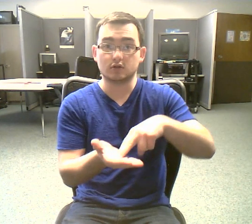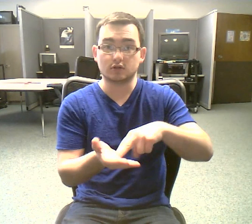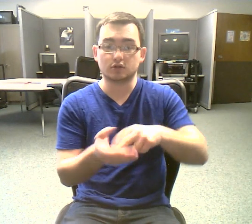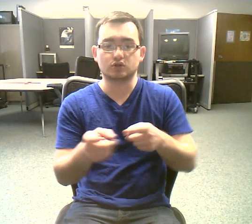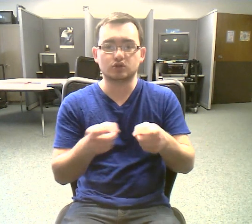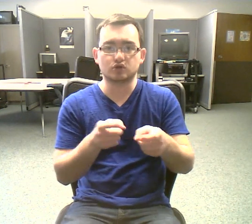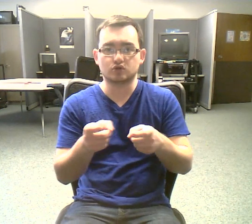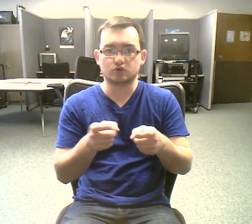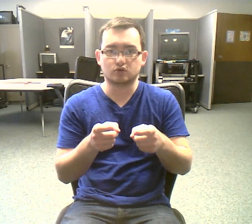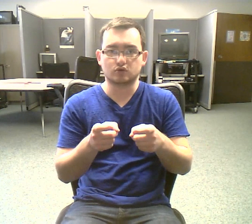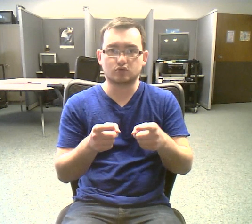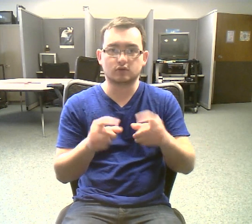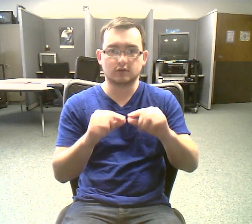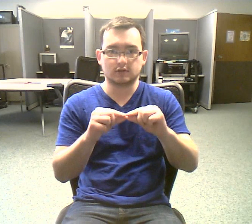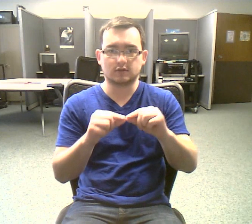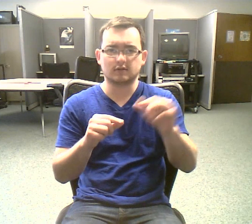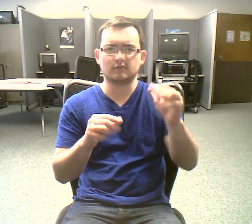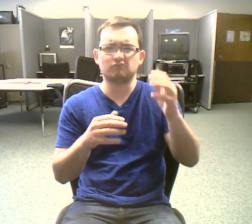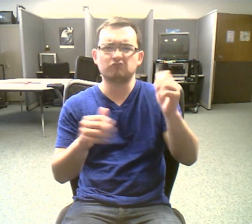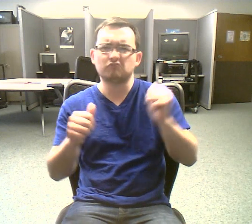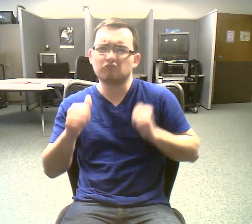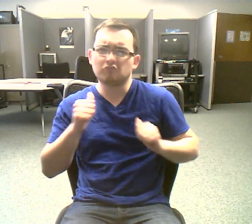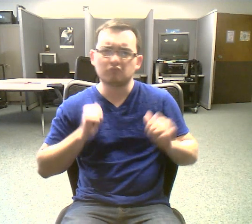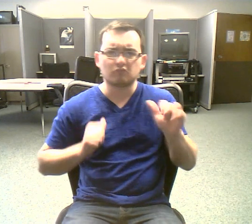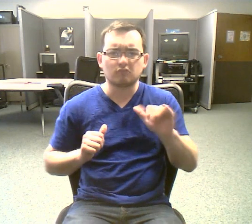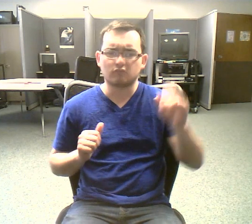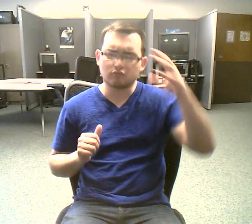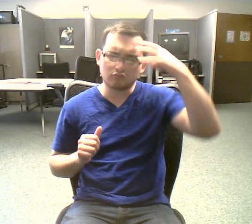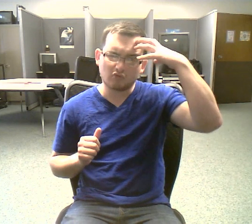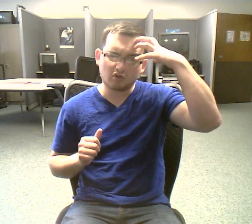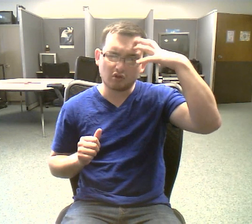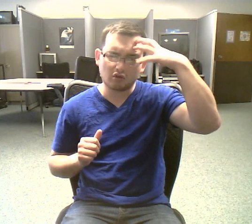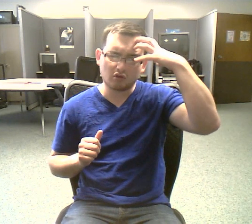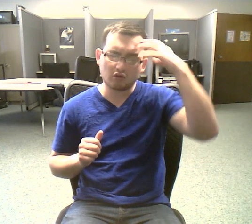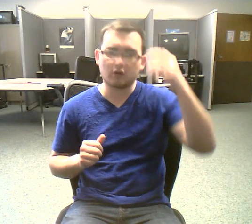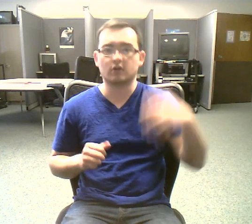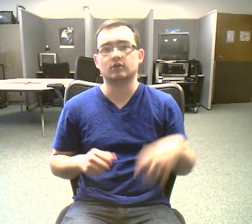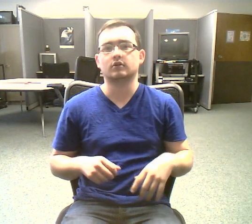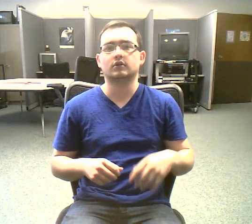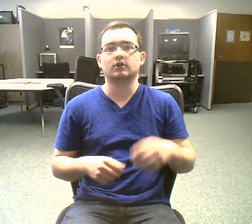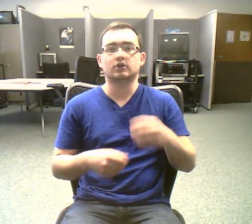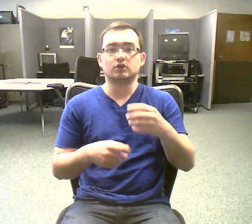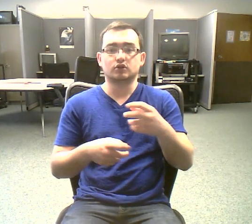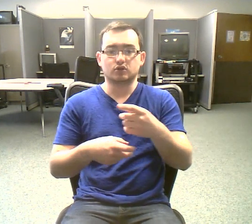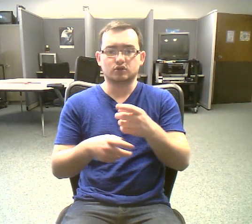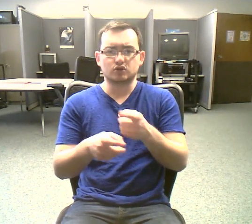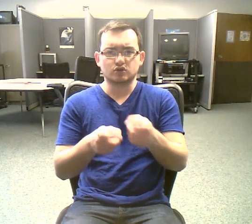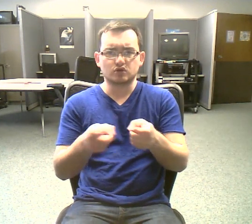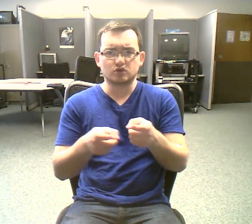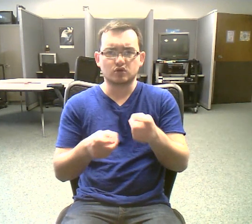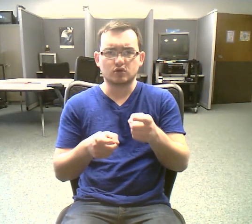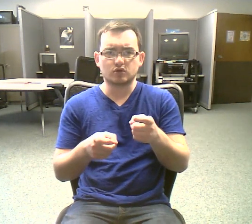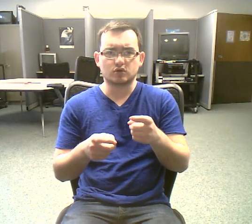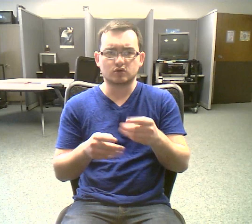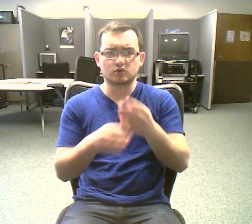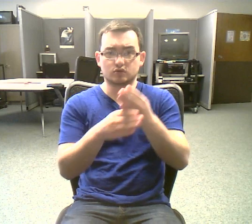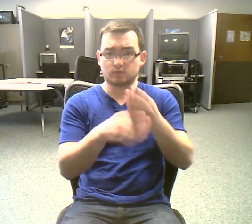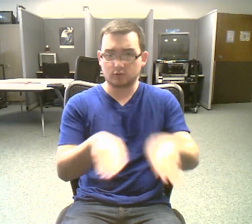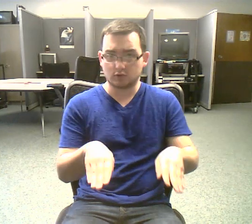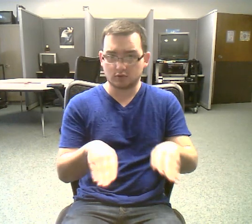reproduction. If it happens in a cell, chances are the nucleus knows about it. The nucleus is